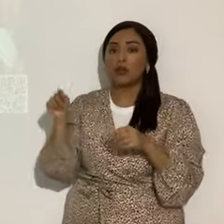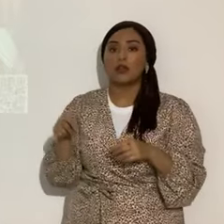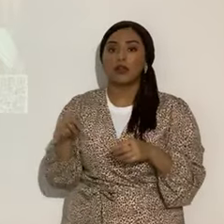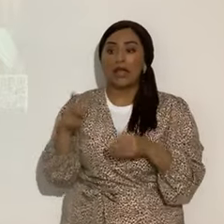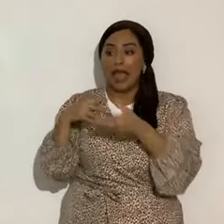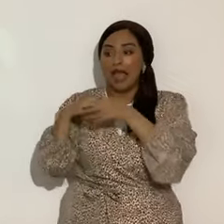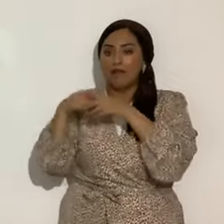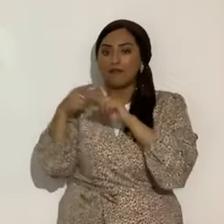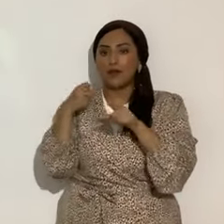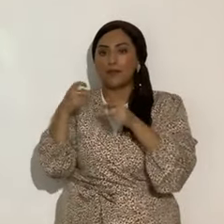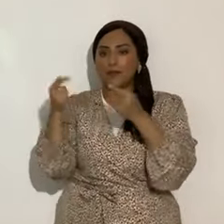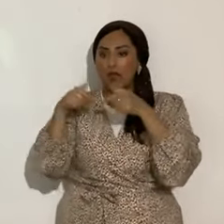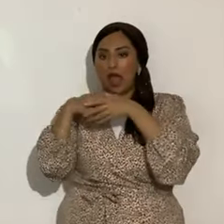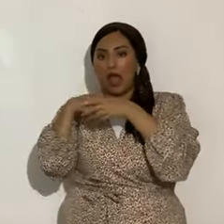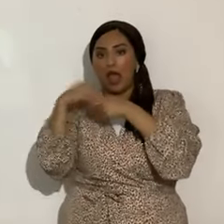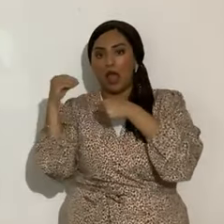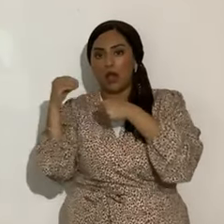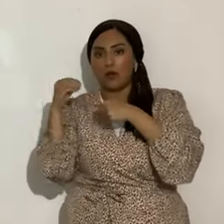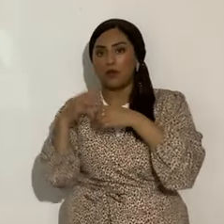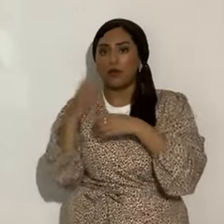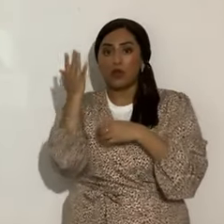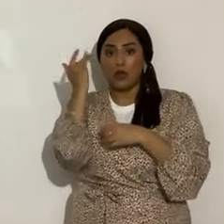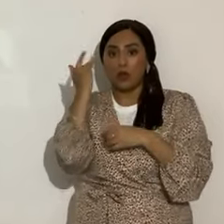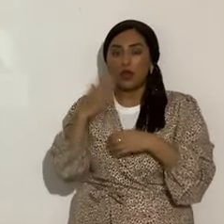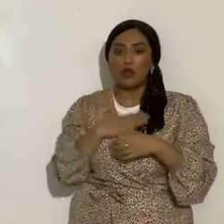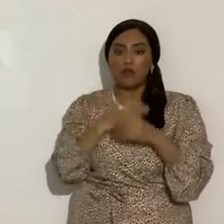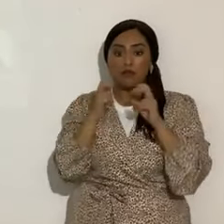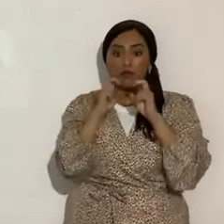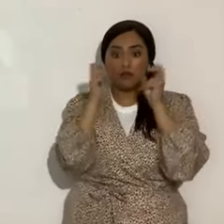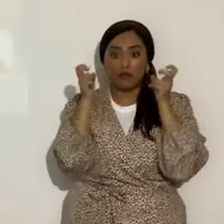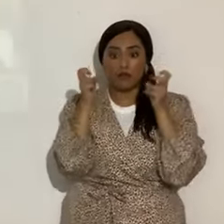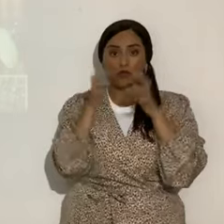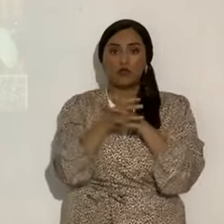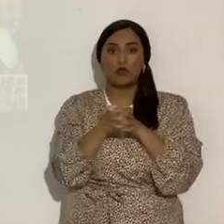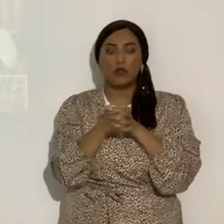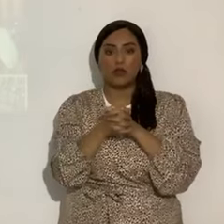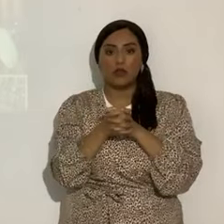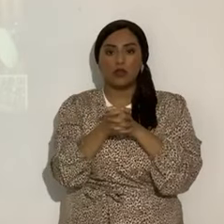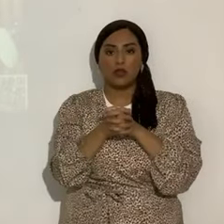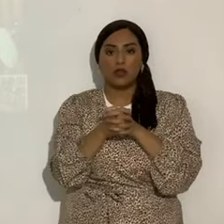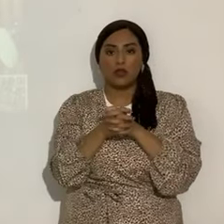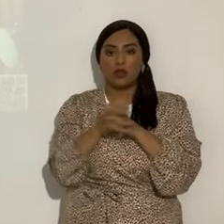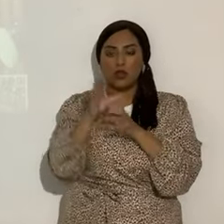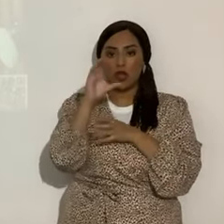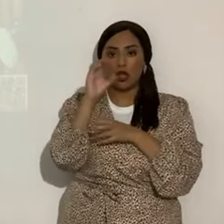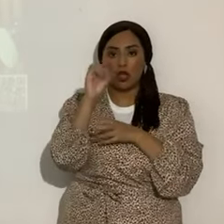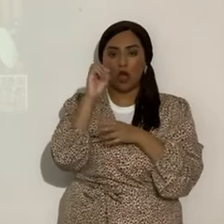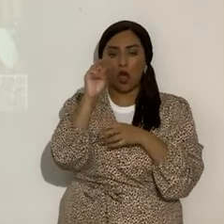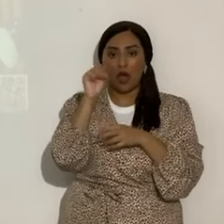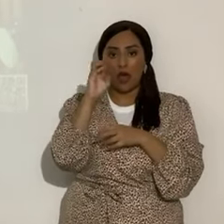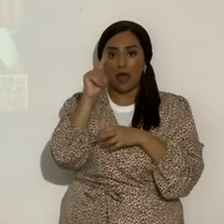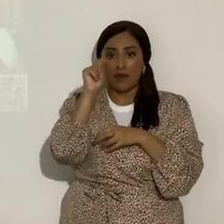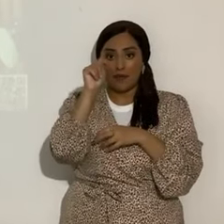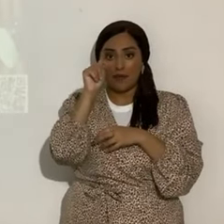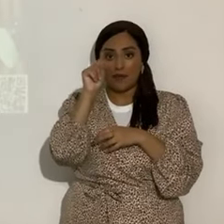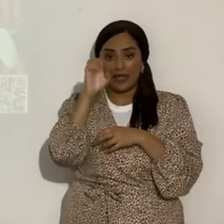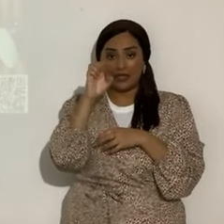viene fuera del sistema solar, y entonces por eso yo le titulé, o le nombré el cometa intruso. Y vamos a ver qué